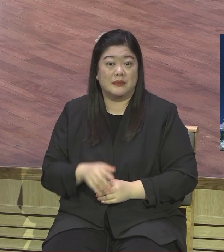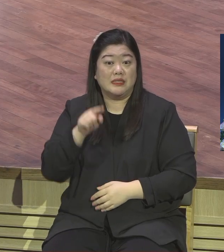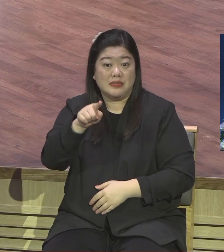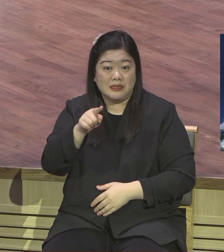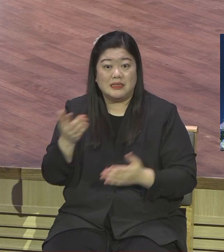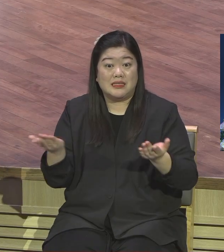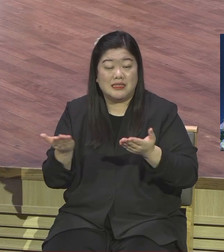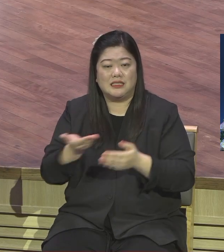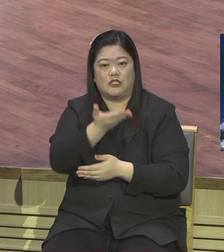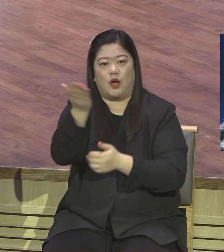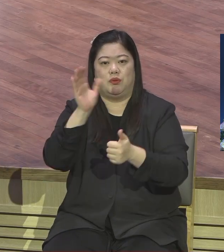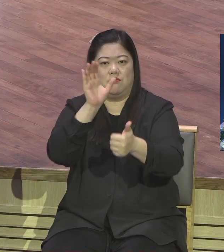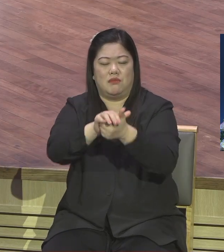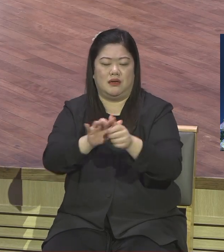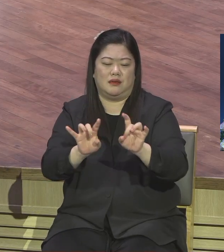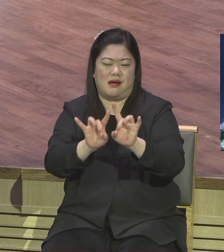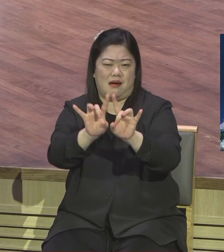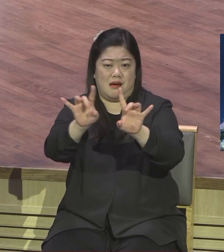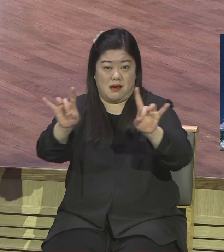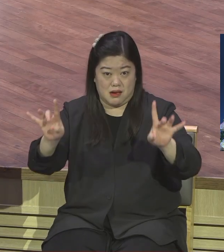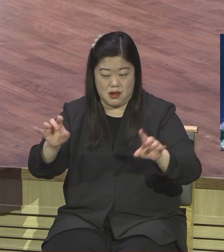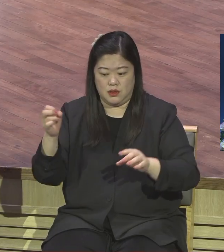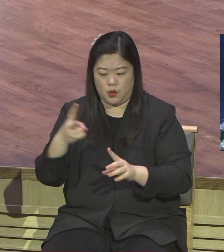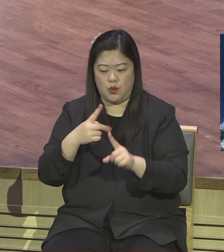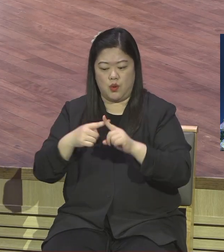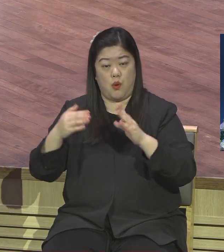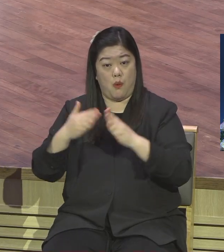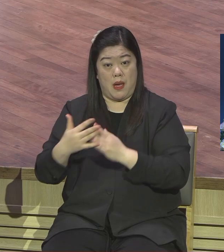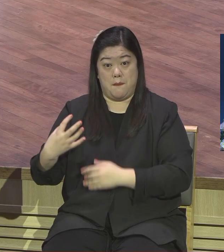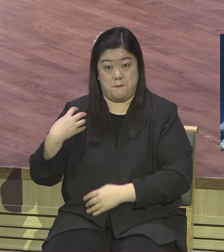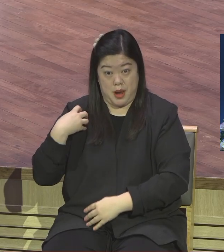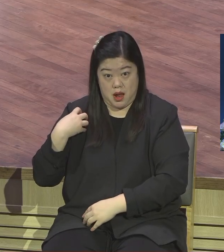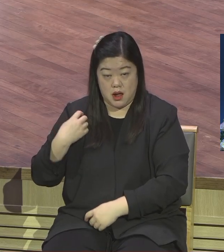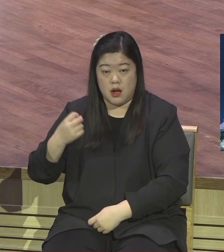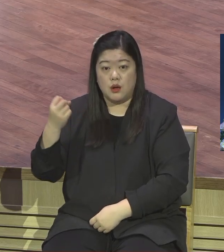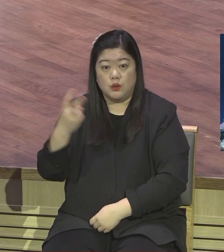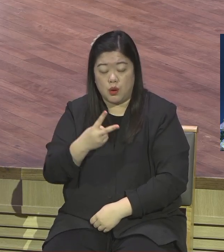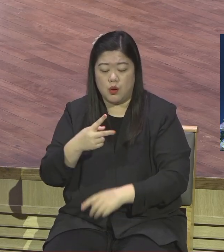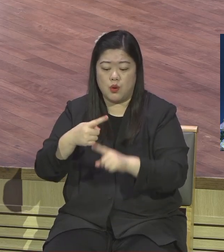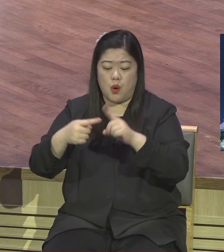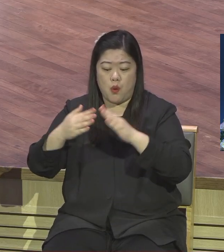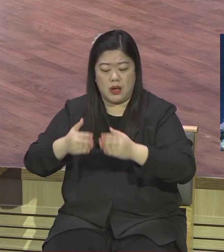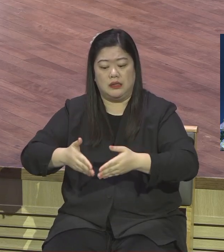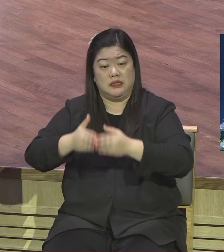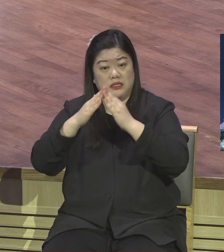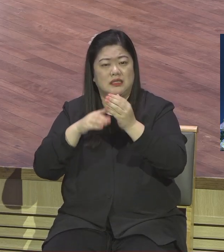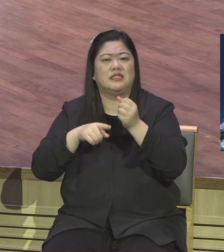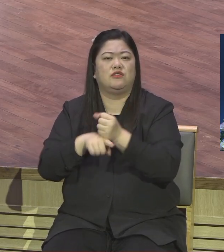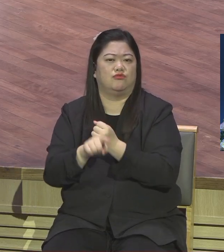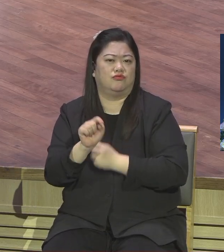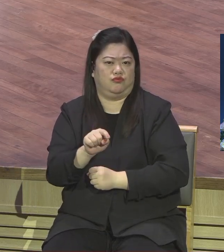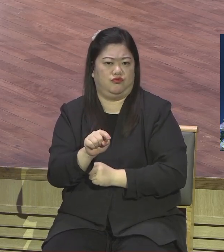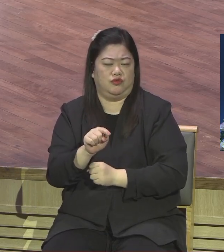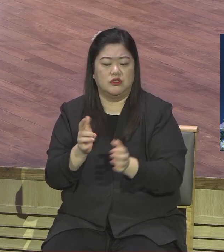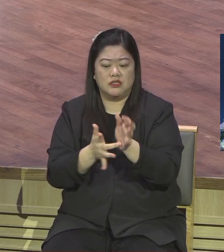교회에 주어진 것이고 교회가 존재할 본질적 이유가 천국 여세를 가진